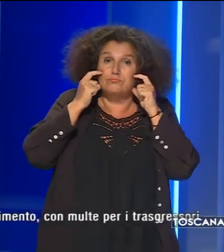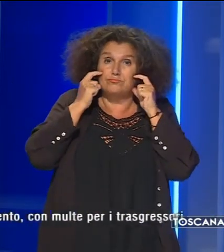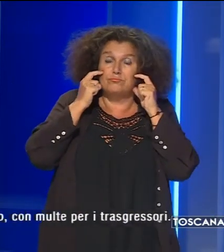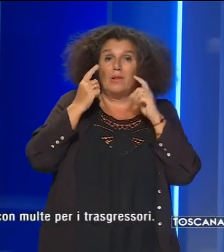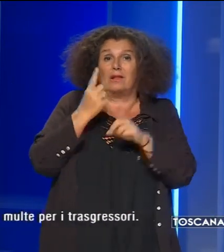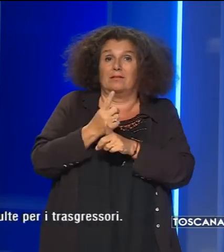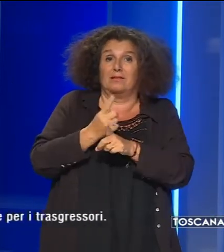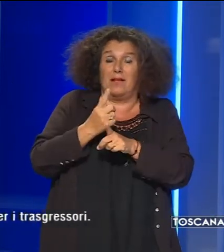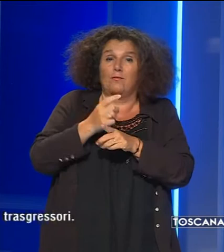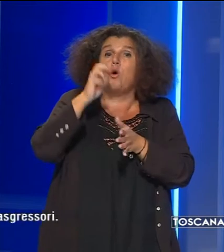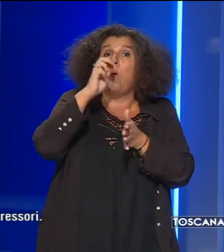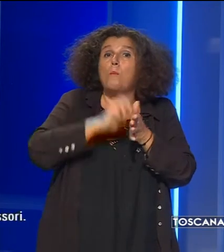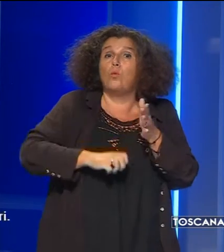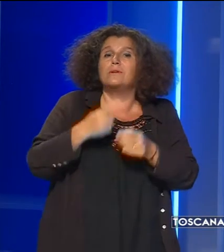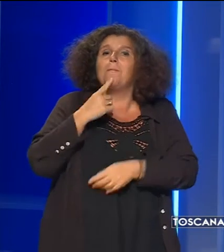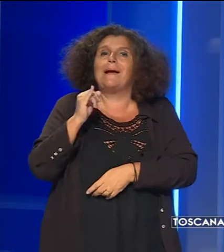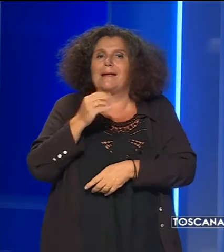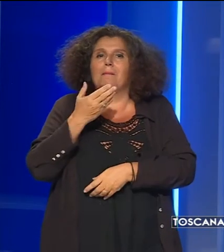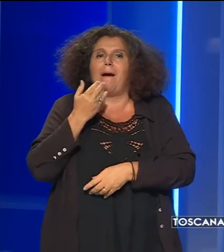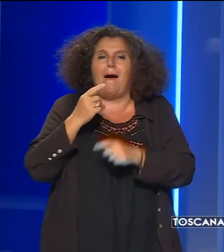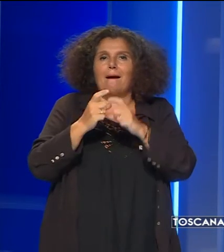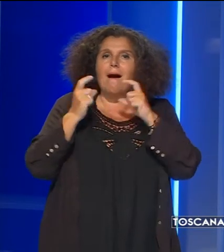con multe per i trasgressori